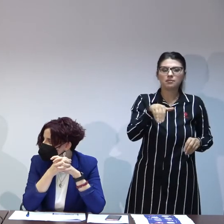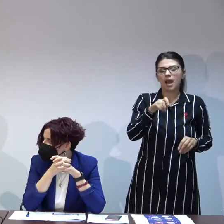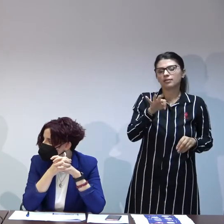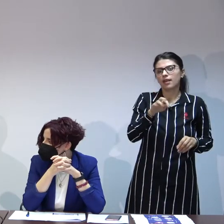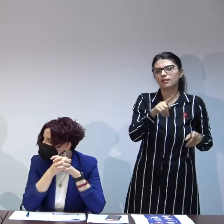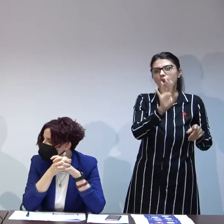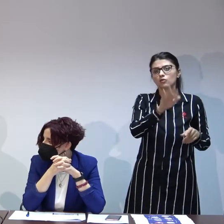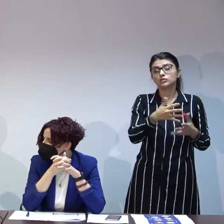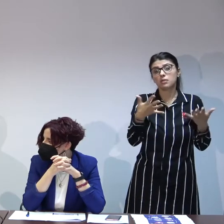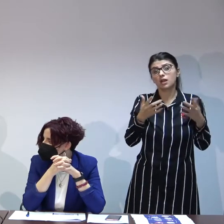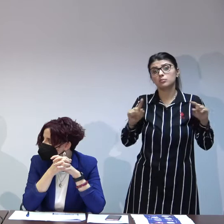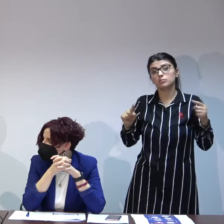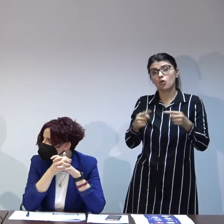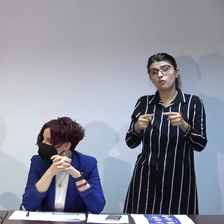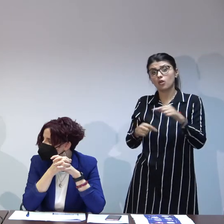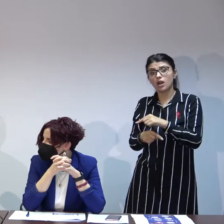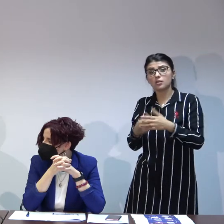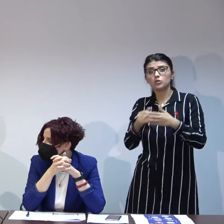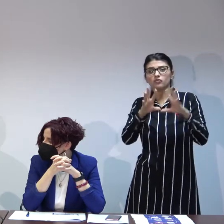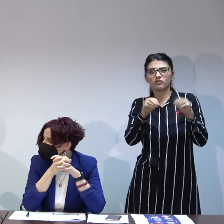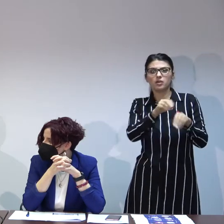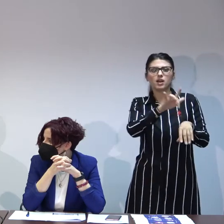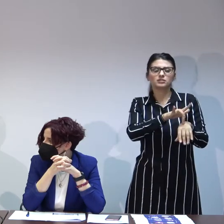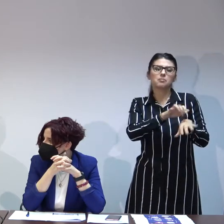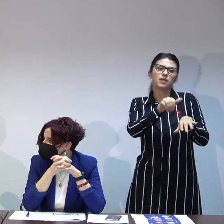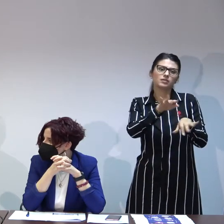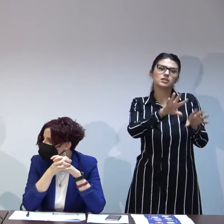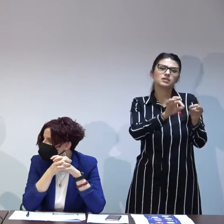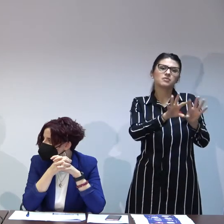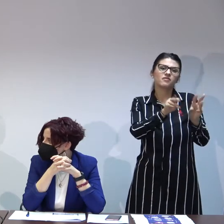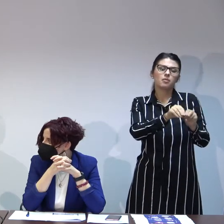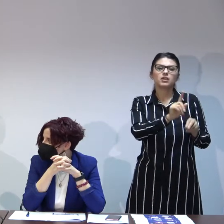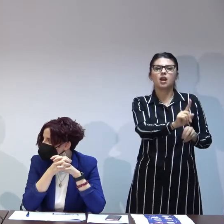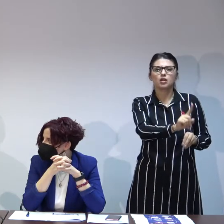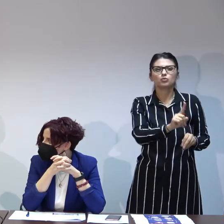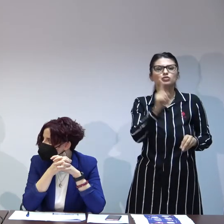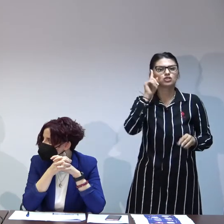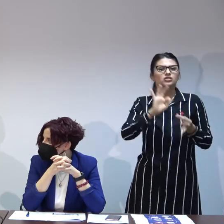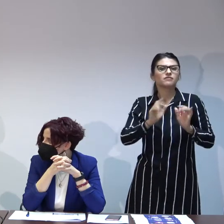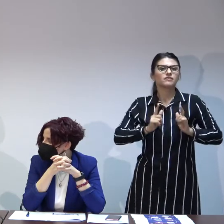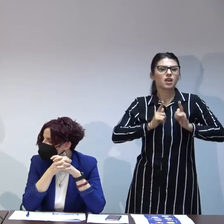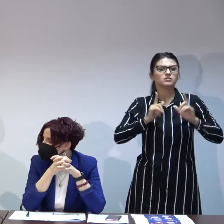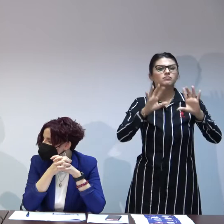asta a fost cea mai mare provocare pentru el familia asistente maternale era familia lui era tot ce știa el